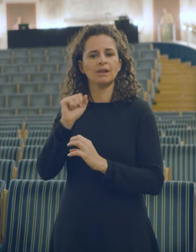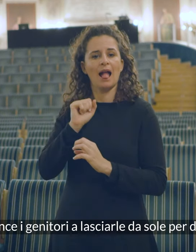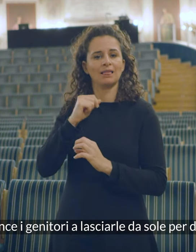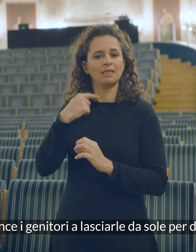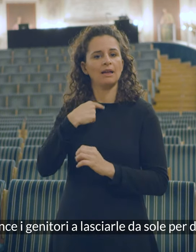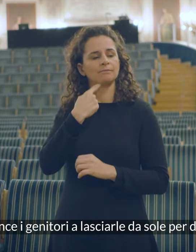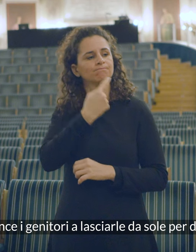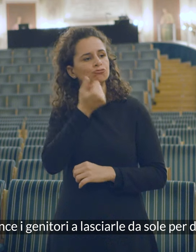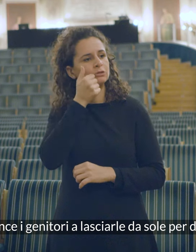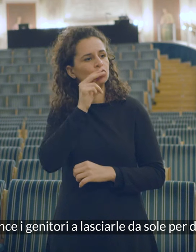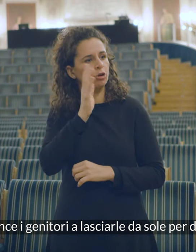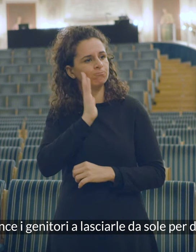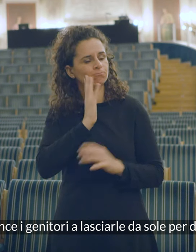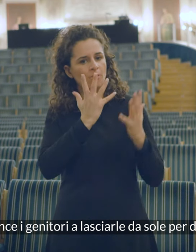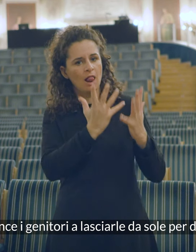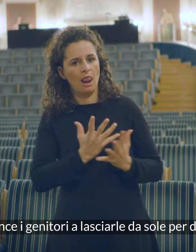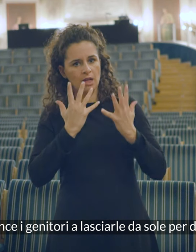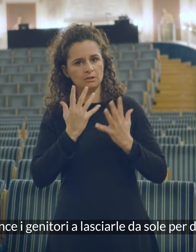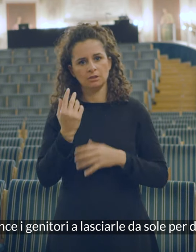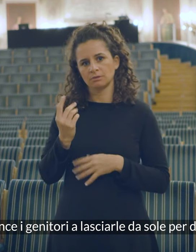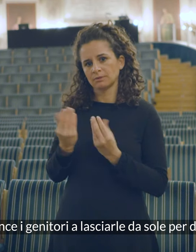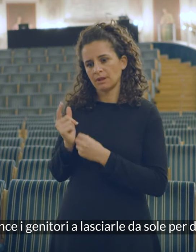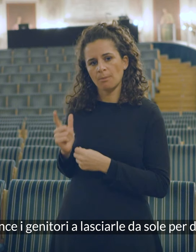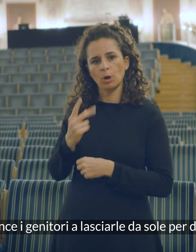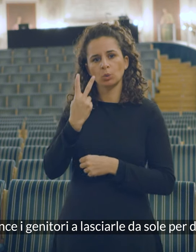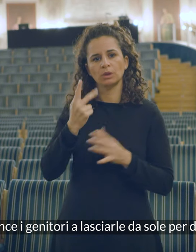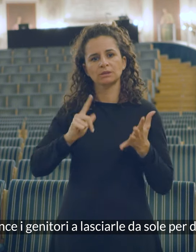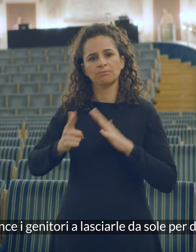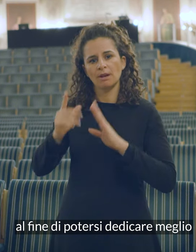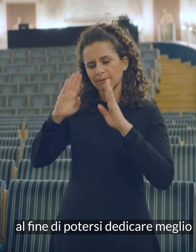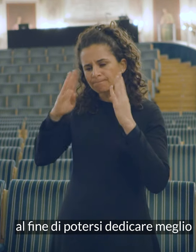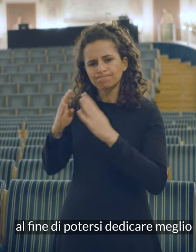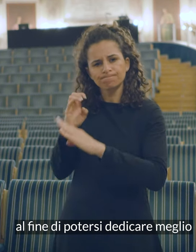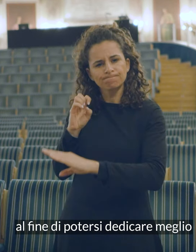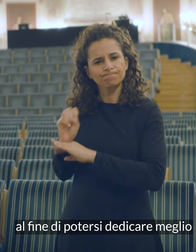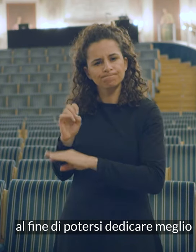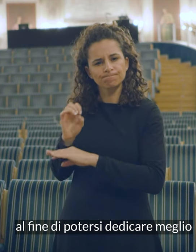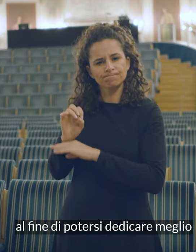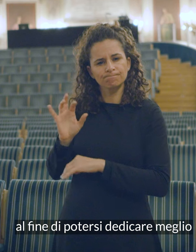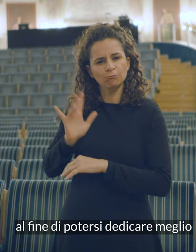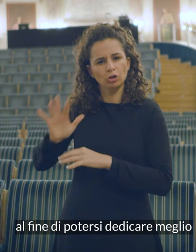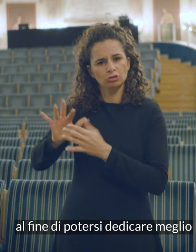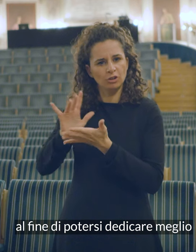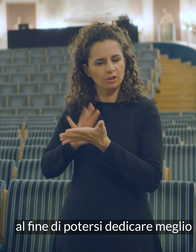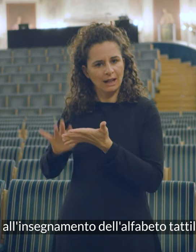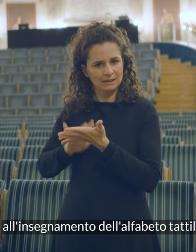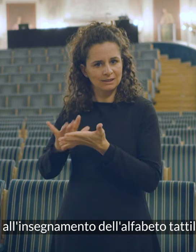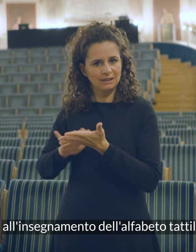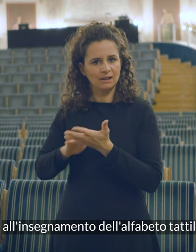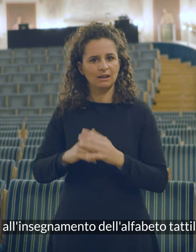Anna convince i genitori a lasciarle da sole per due settimane, al fine di potersi dedicare meglio all'insegnamento